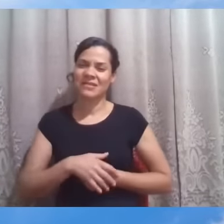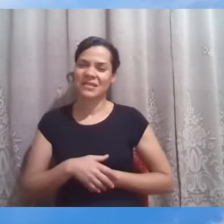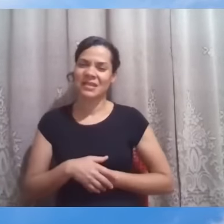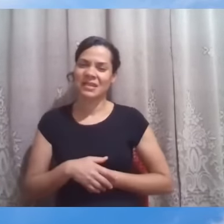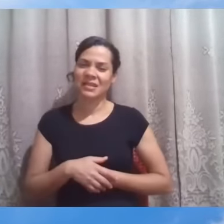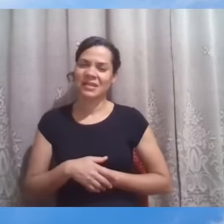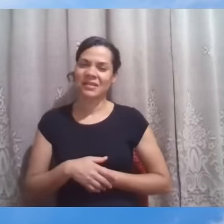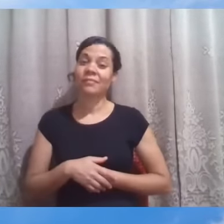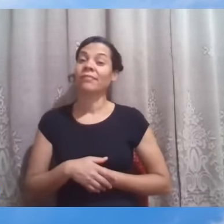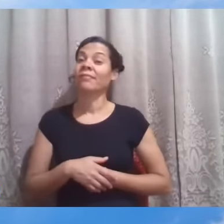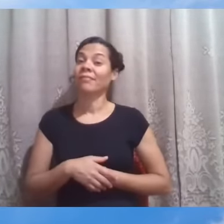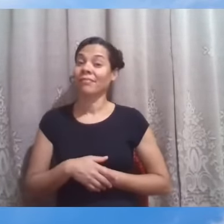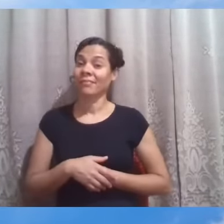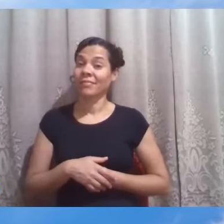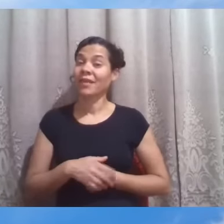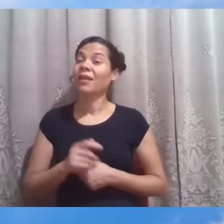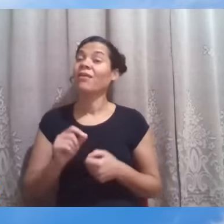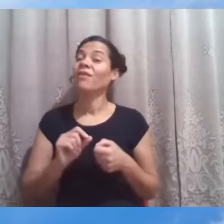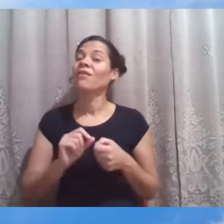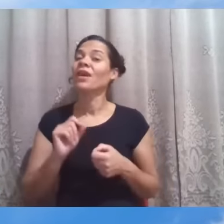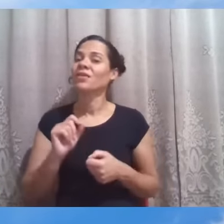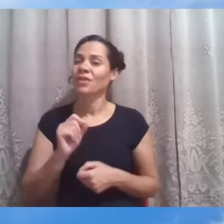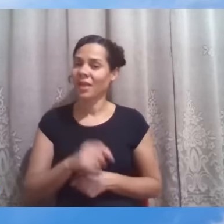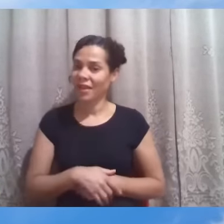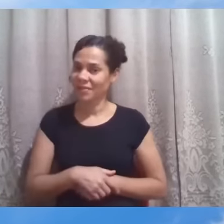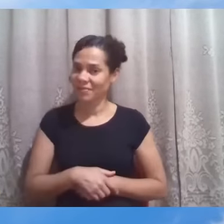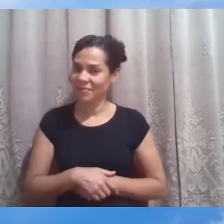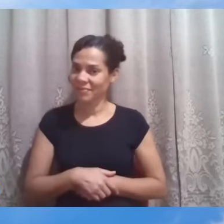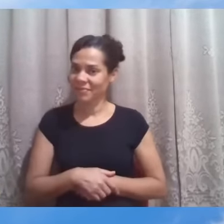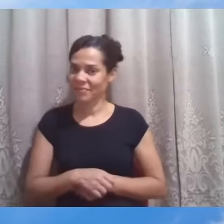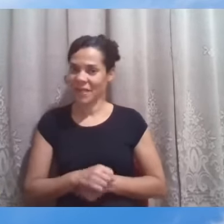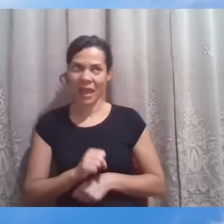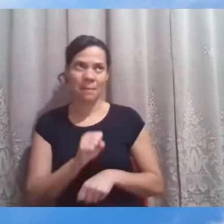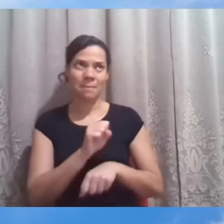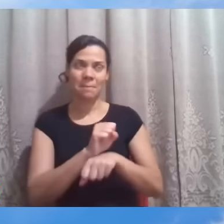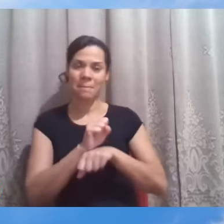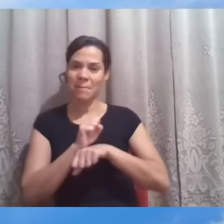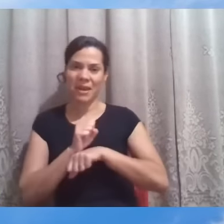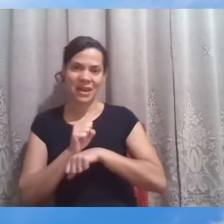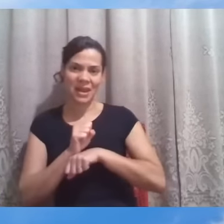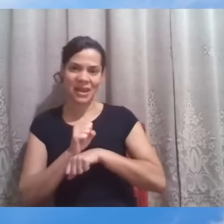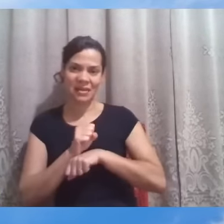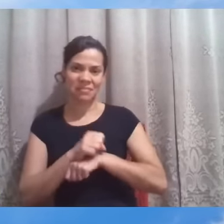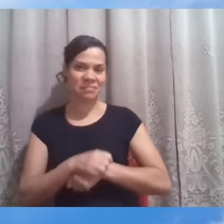E aí, qual a resposta? Joga para o alto, quer saber disso?